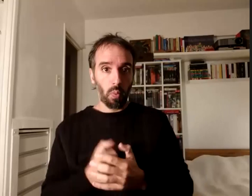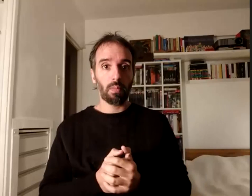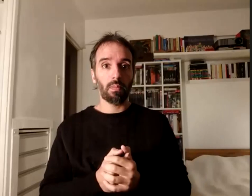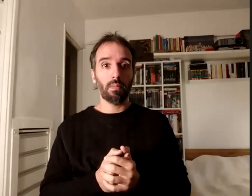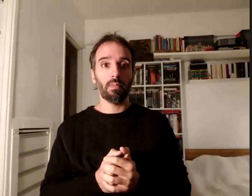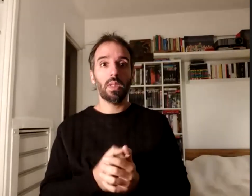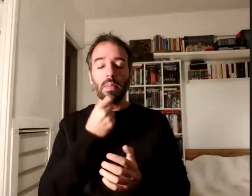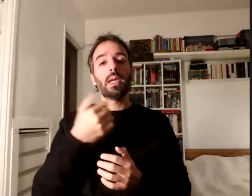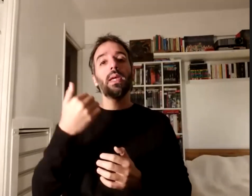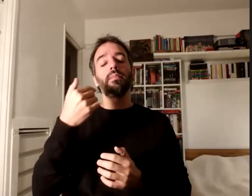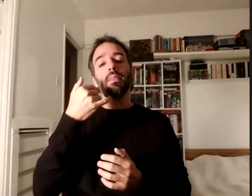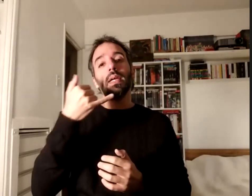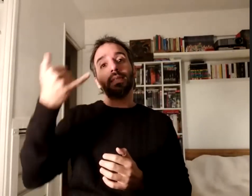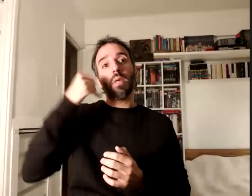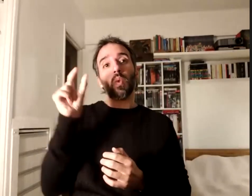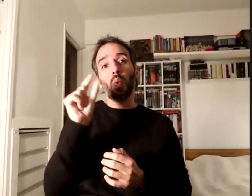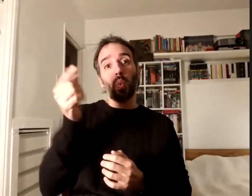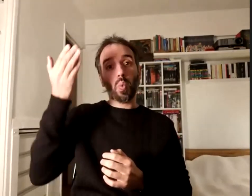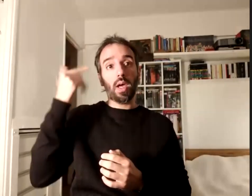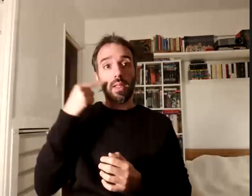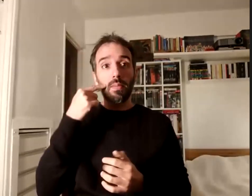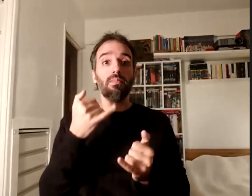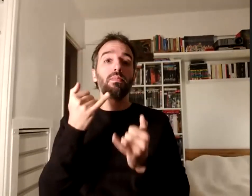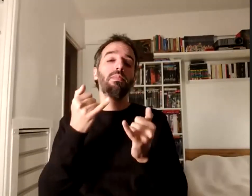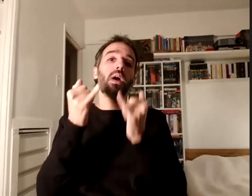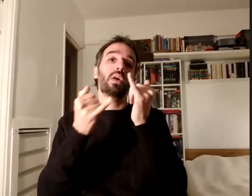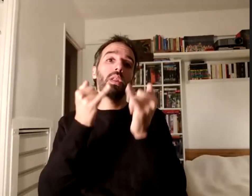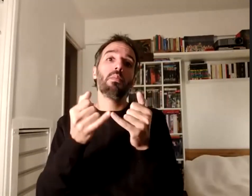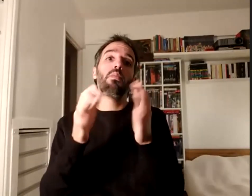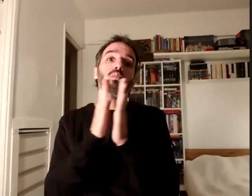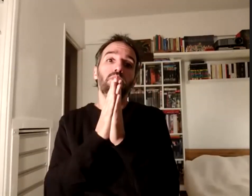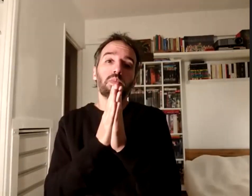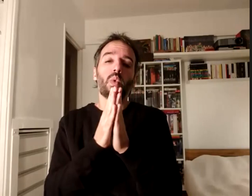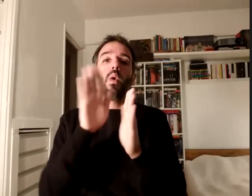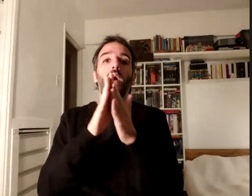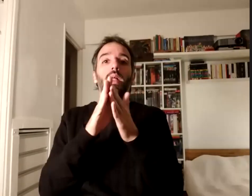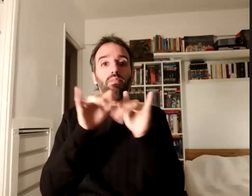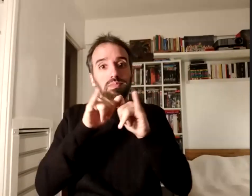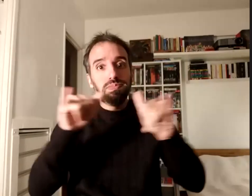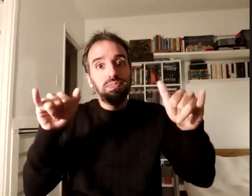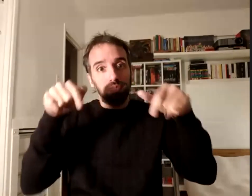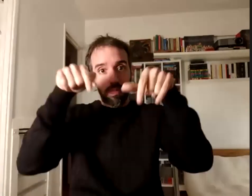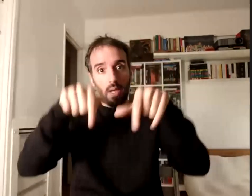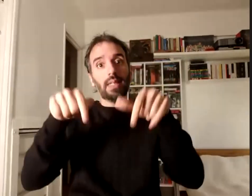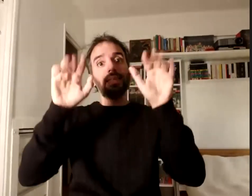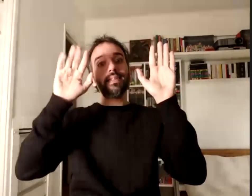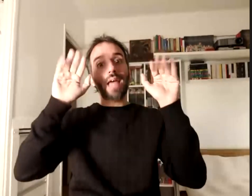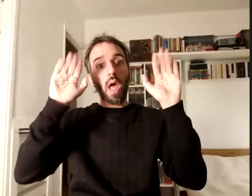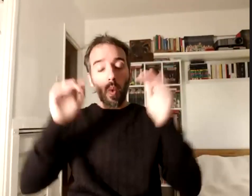para, bueno, para comentarme y que por favor haga extensiva el saludo y las